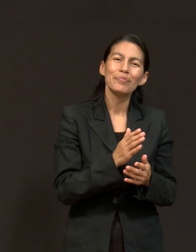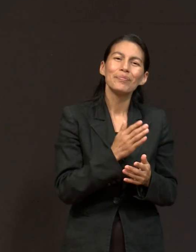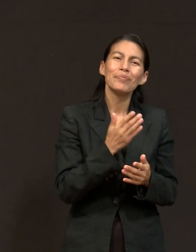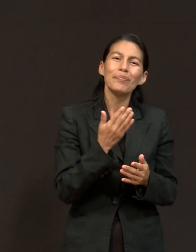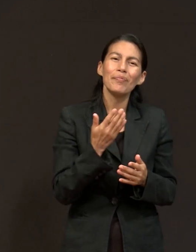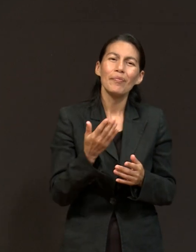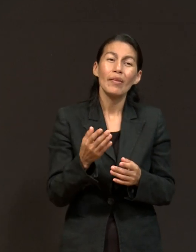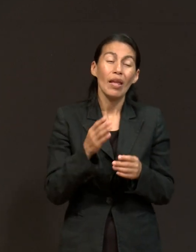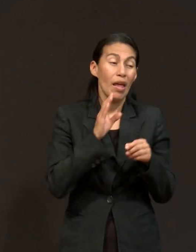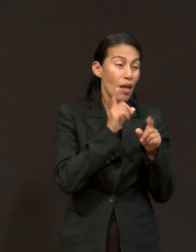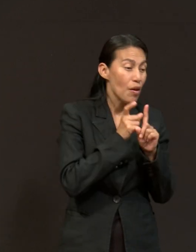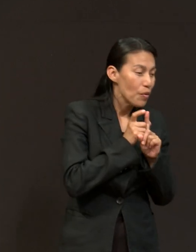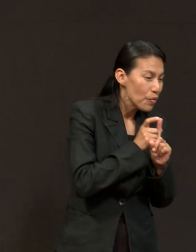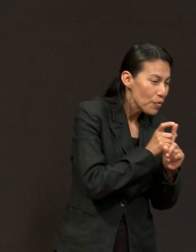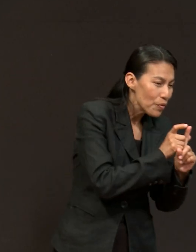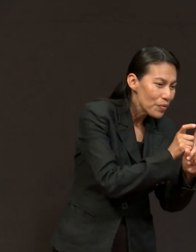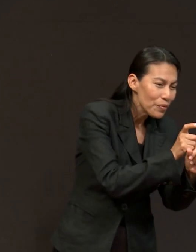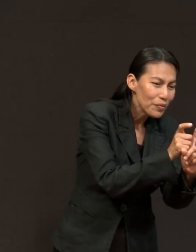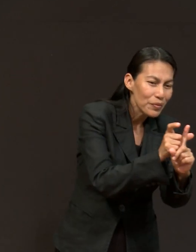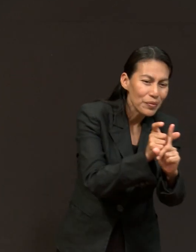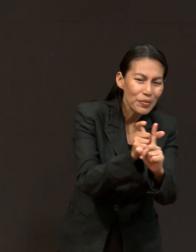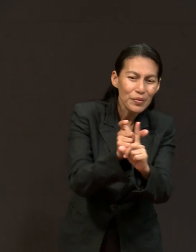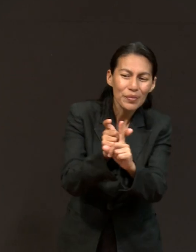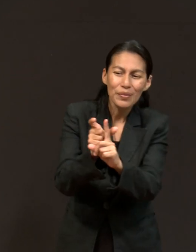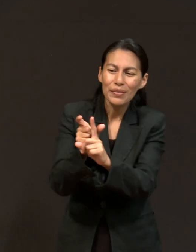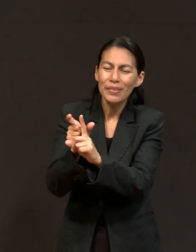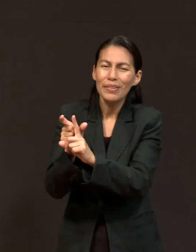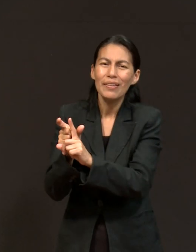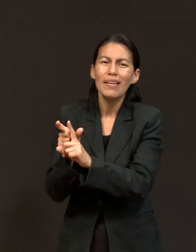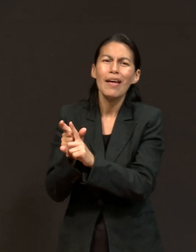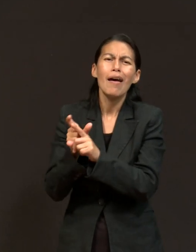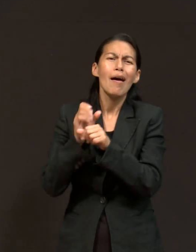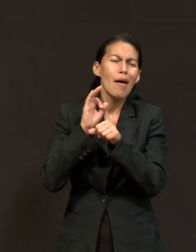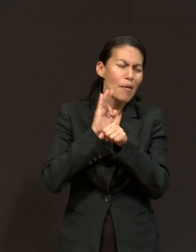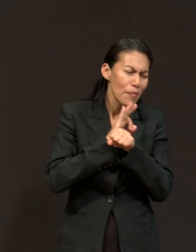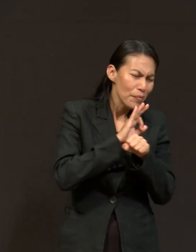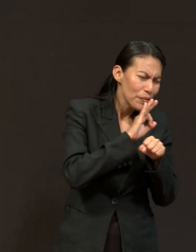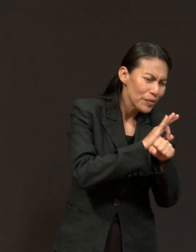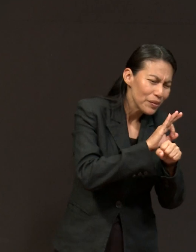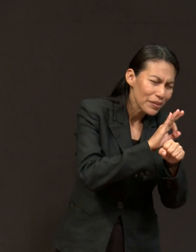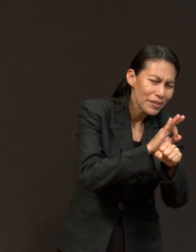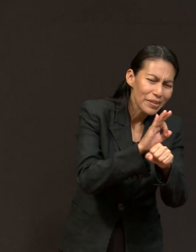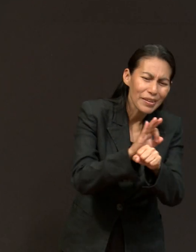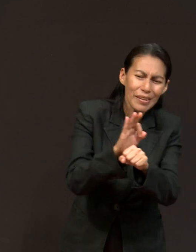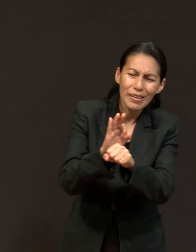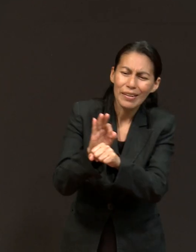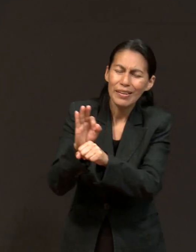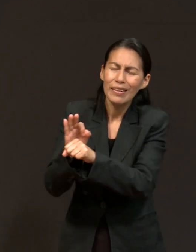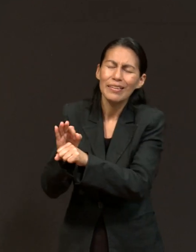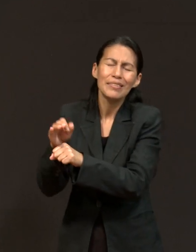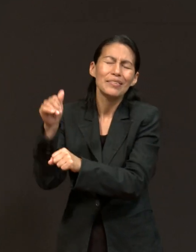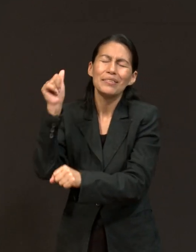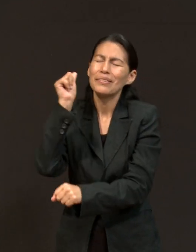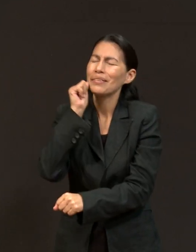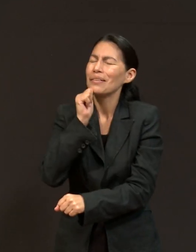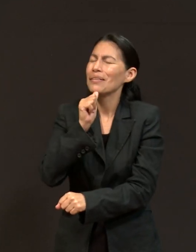Te guardan por donde vas a cada instante.